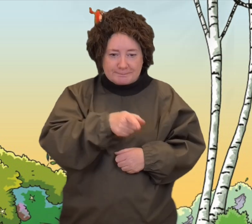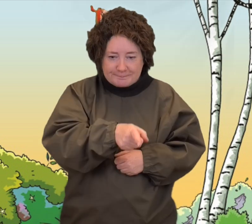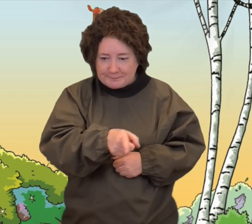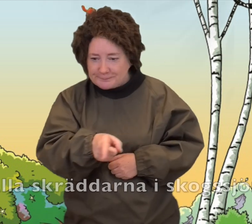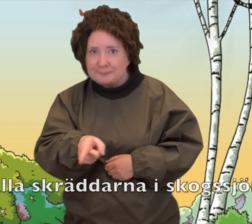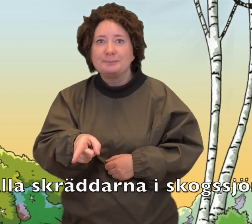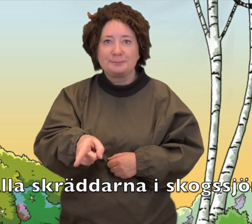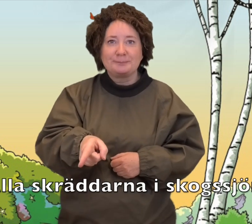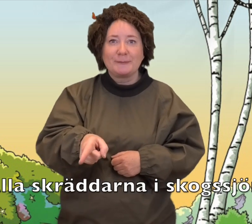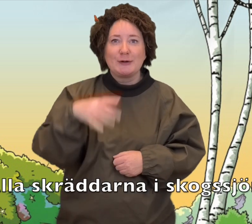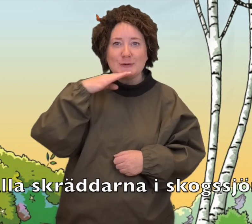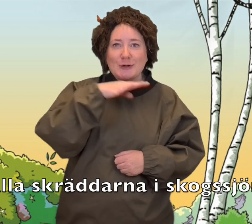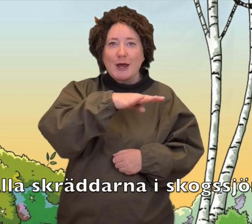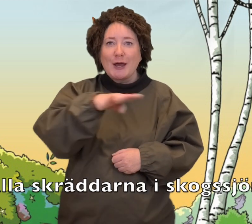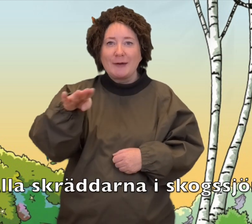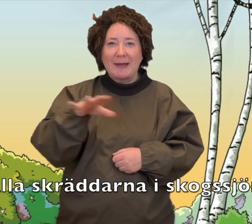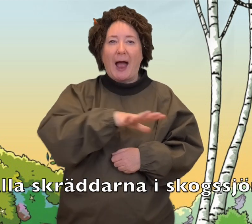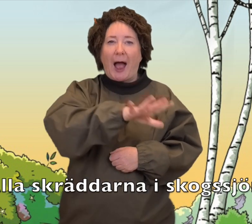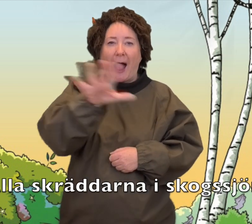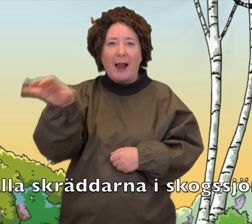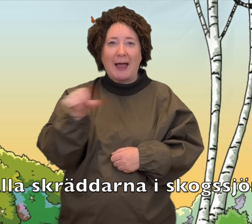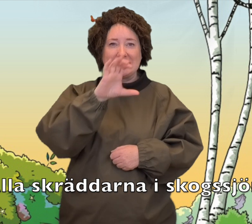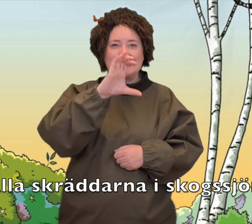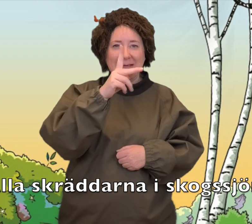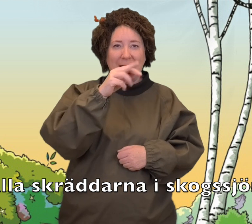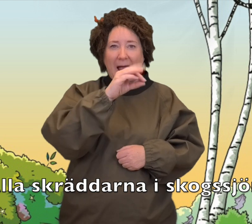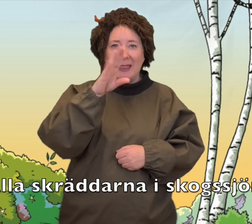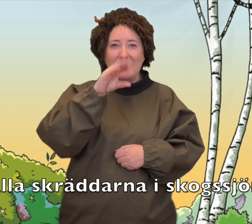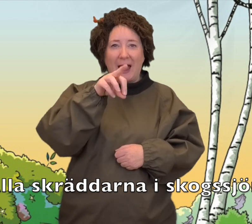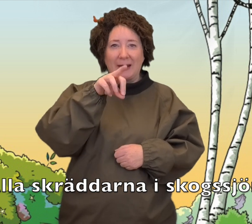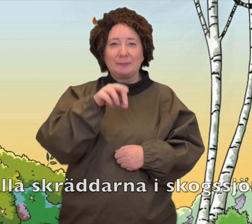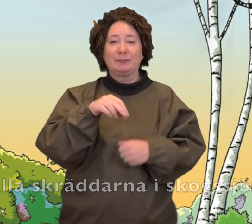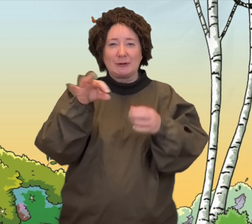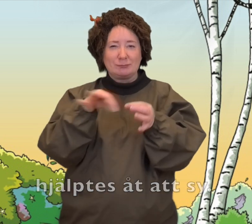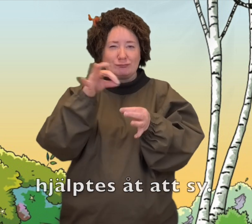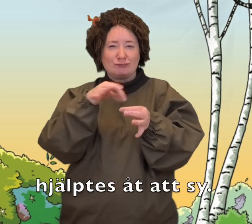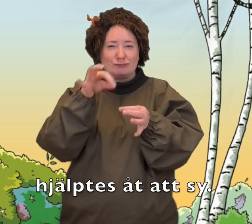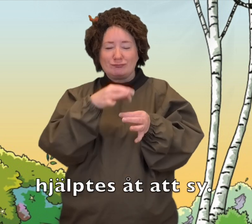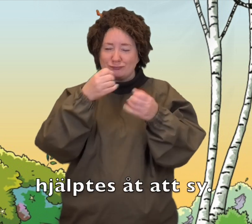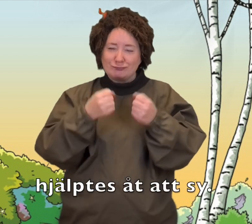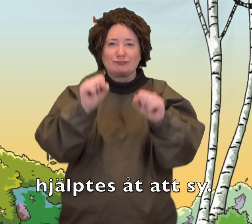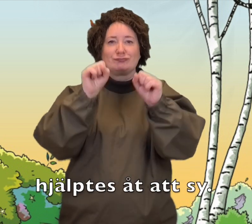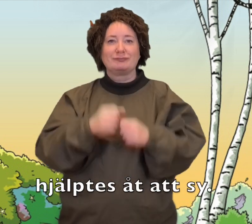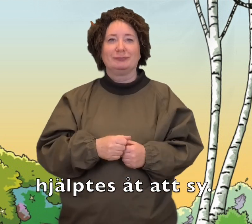Alla skräddarna i skogssjön hjälptes åt att sy.